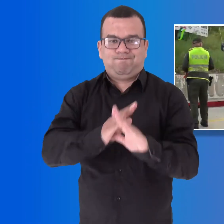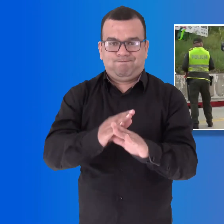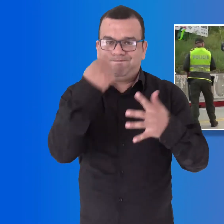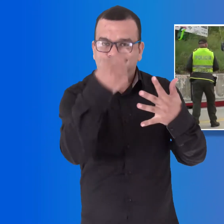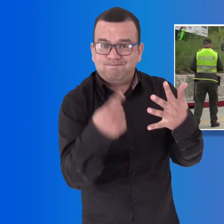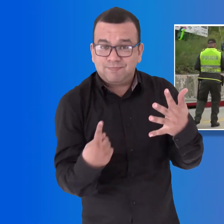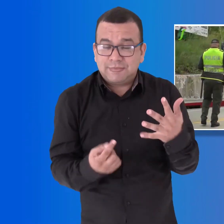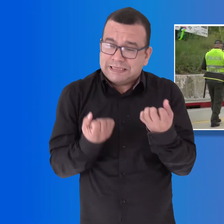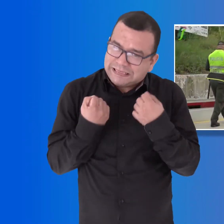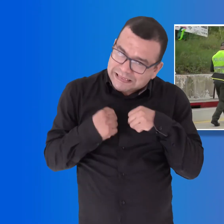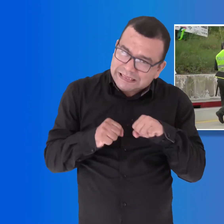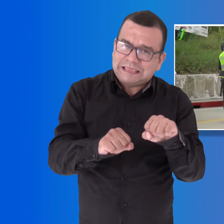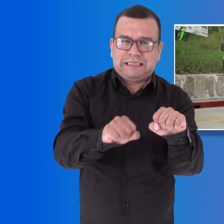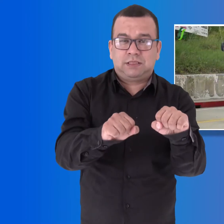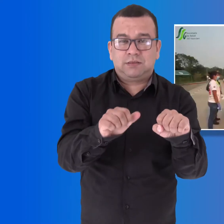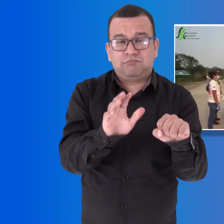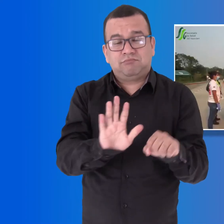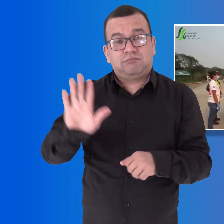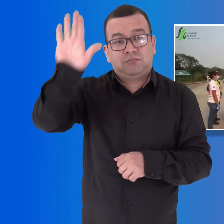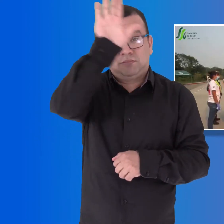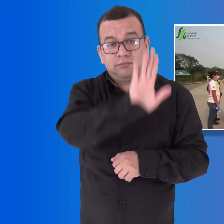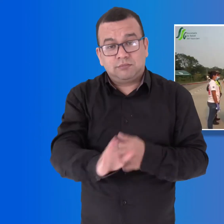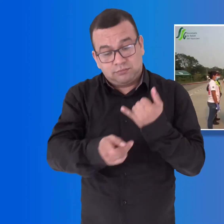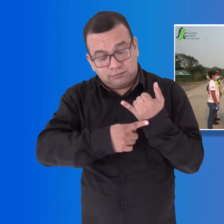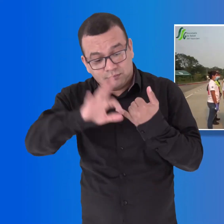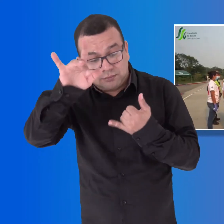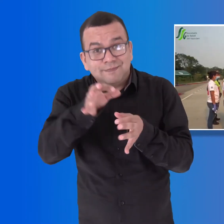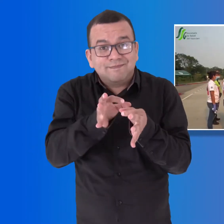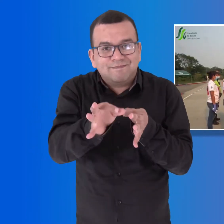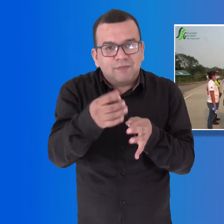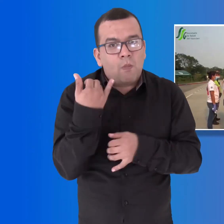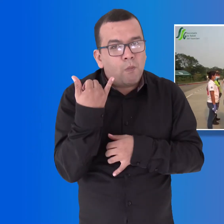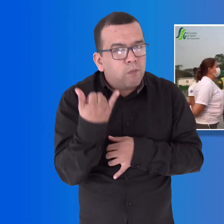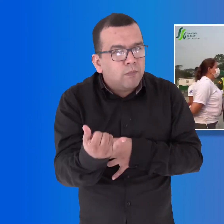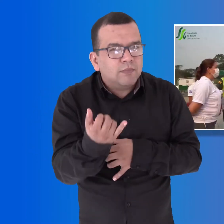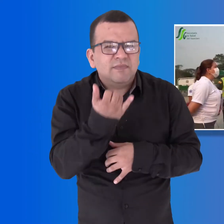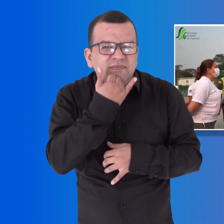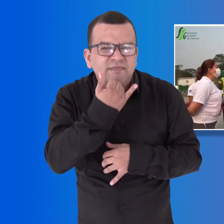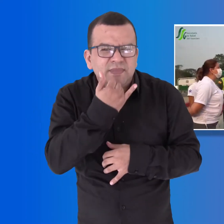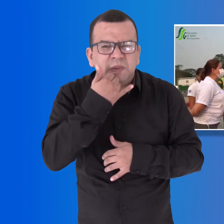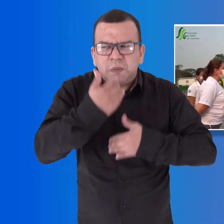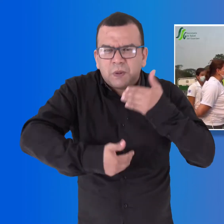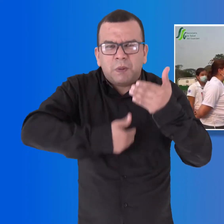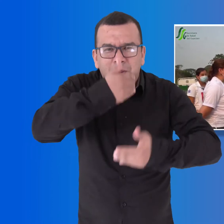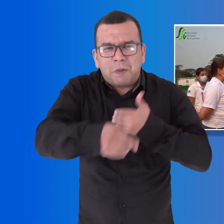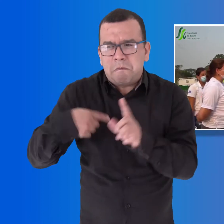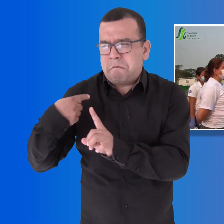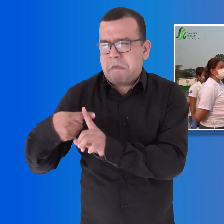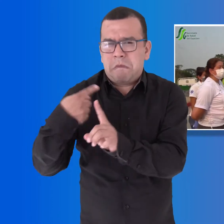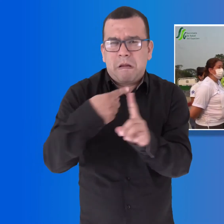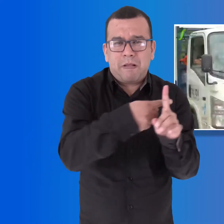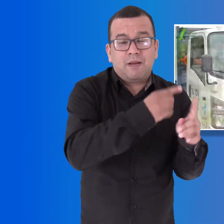esfuerzos realizados en el departamento, especialmente en el municipio de San José del Guaviare, la aparición de casos positivos ha venido en